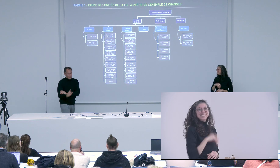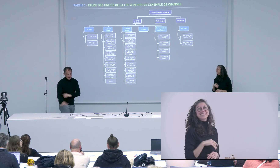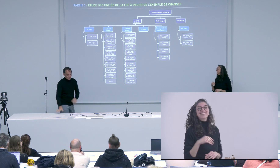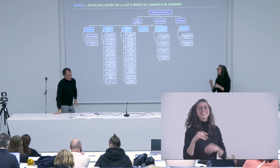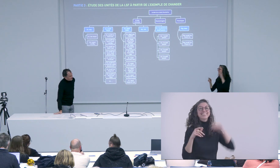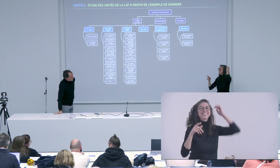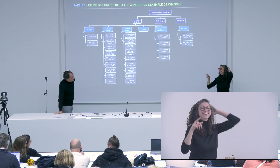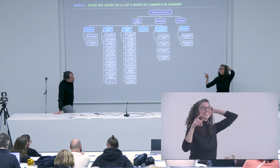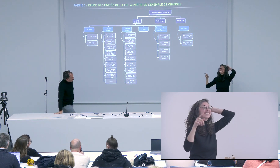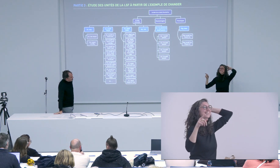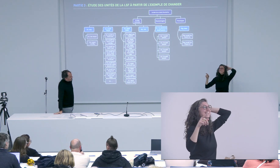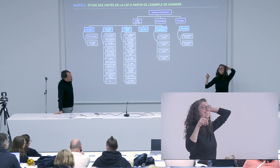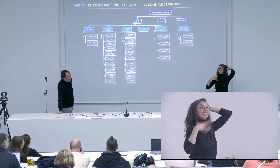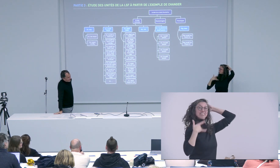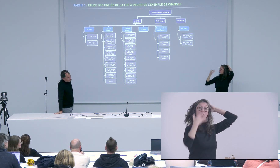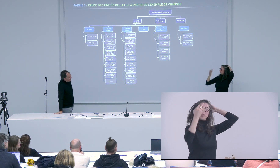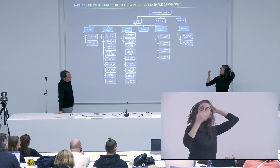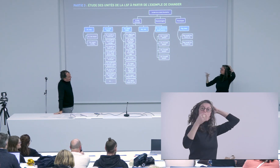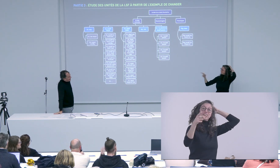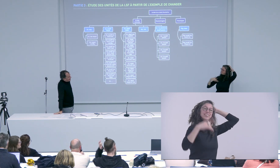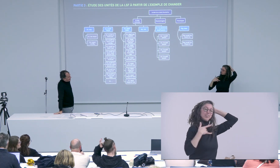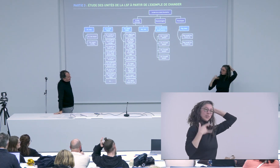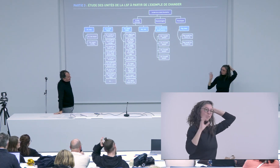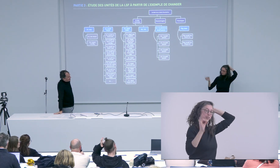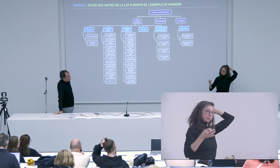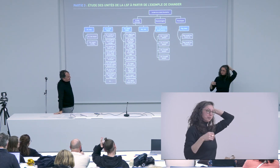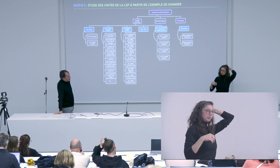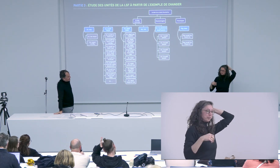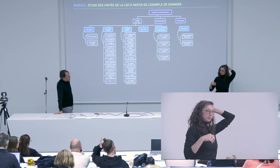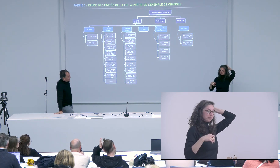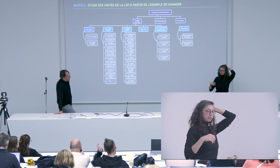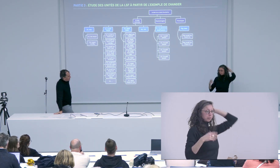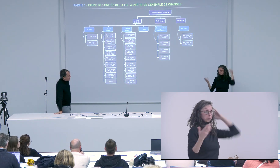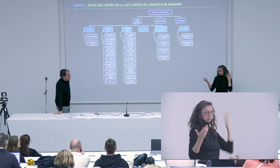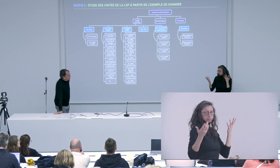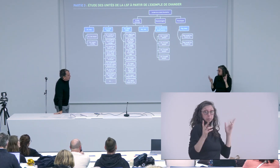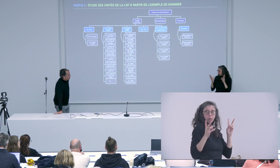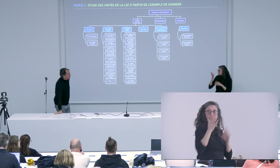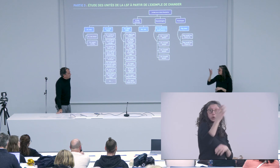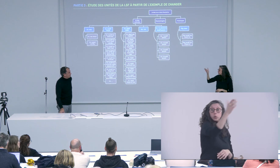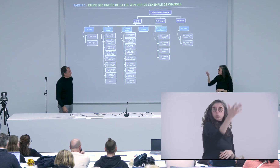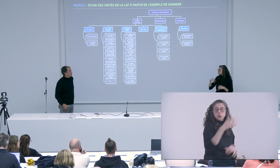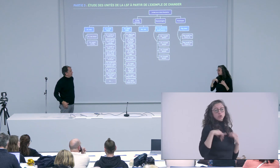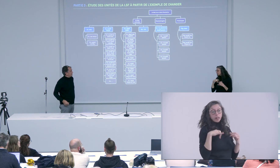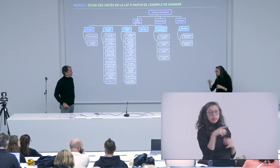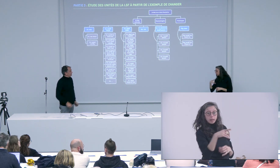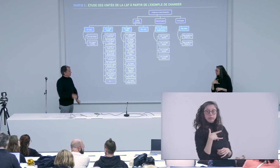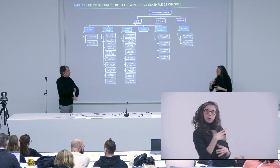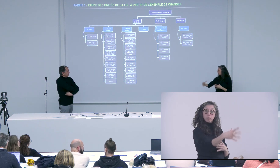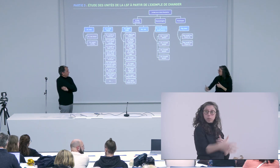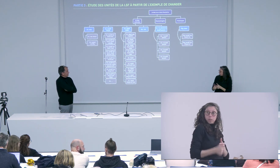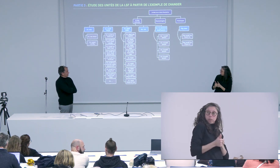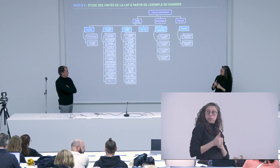la réponse c'était non non il faut des statistiques Marianne m'avait dit qu'il fallait des statistiques non c'est intéressant ce que vous ce que vous avez rapporté donc